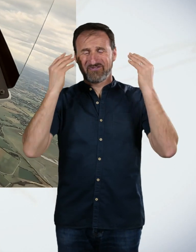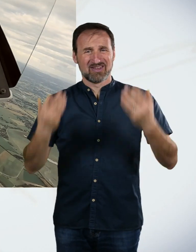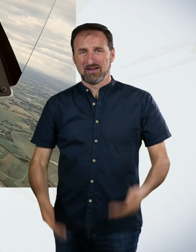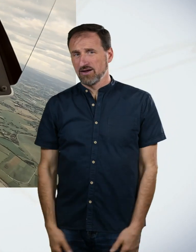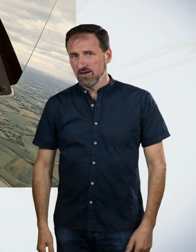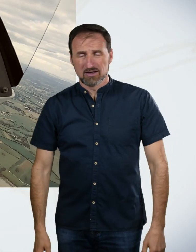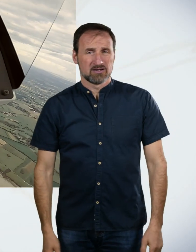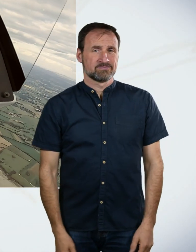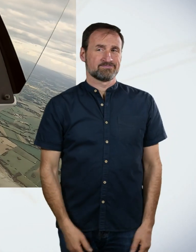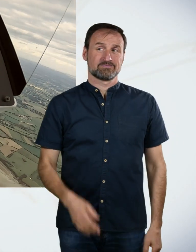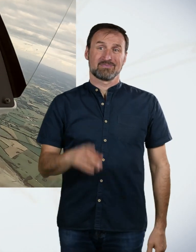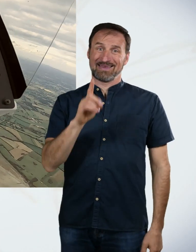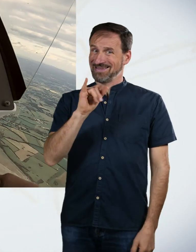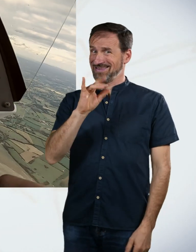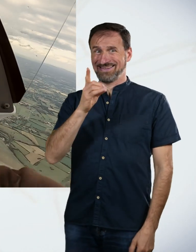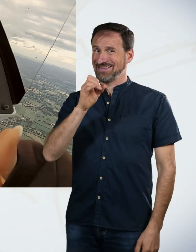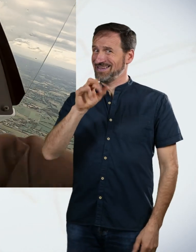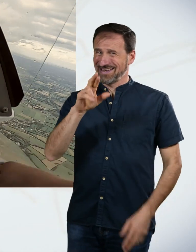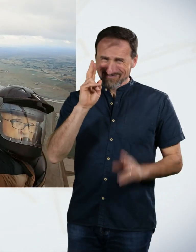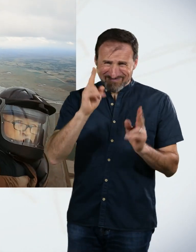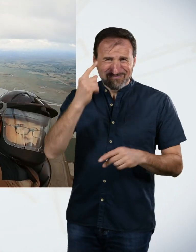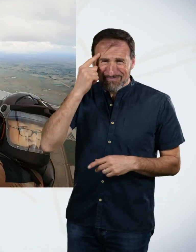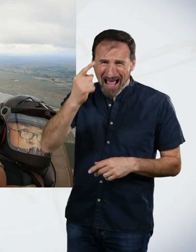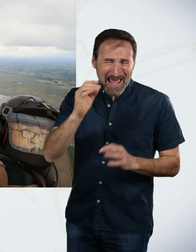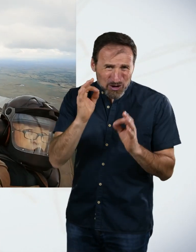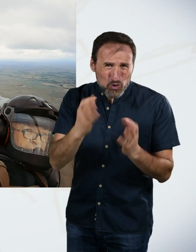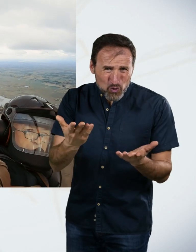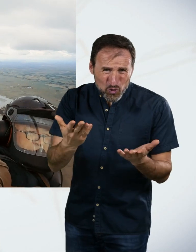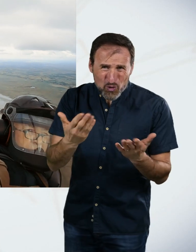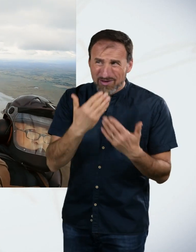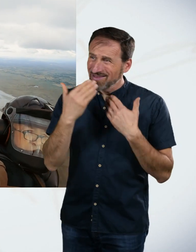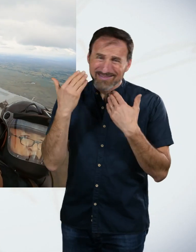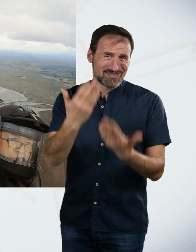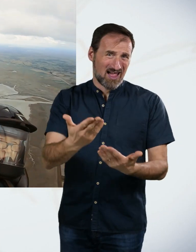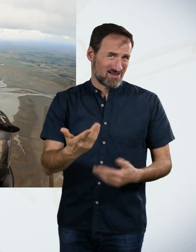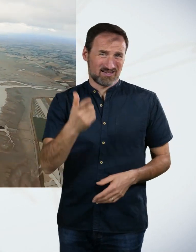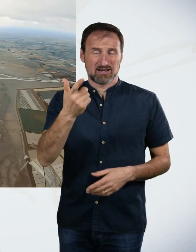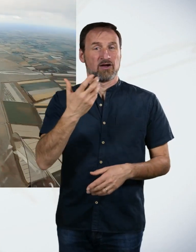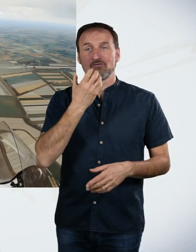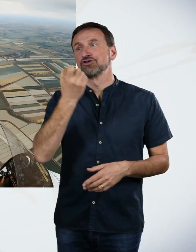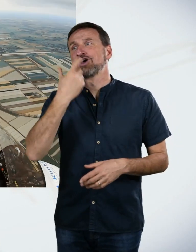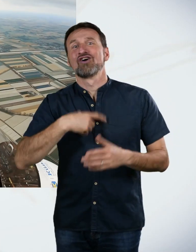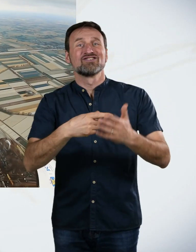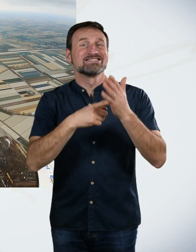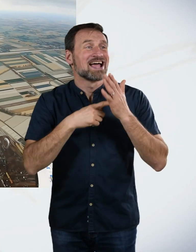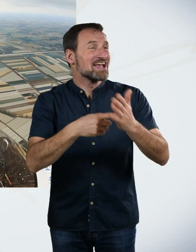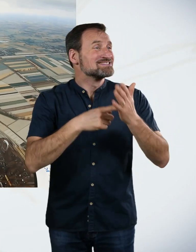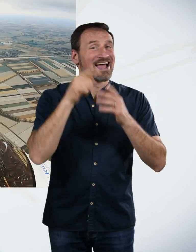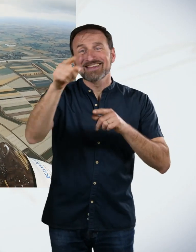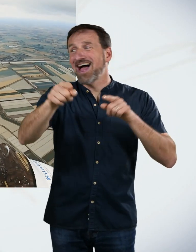Die Idee hat es wirklich gut gemeint. wirklich Danke dafür. Er wollte mir so viel zeigen. Ich habe mir einfach nichts davon